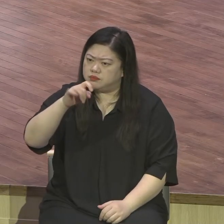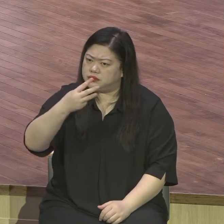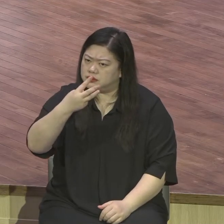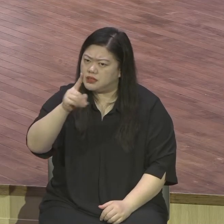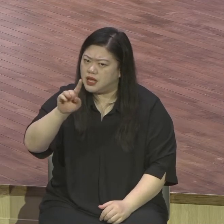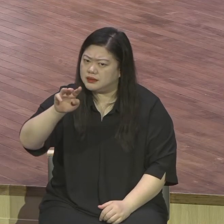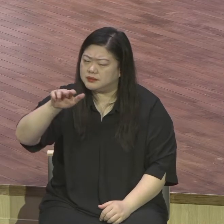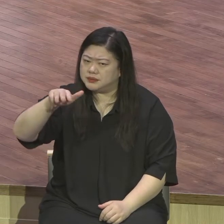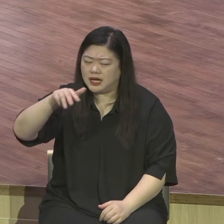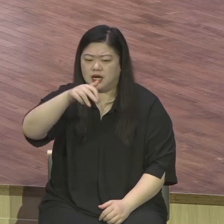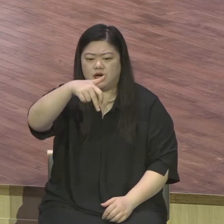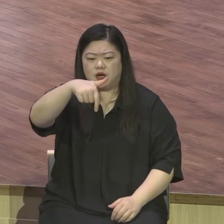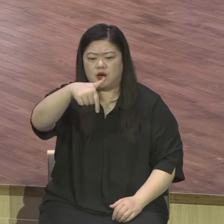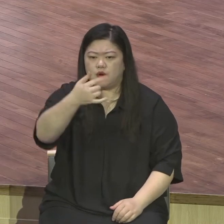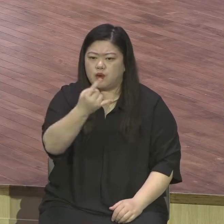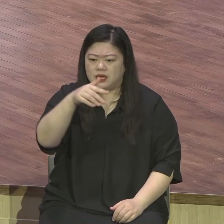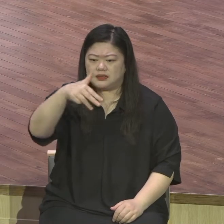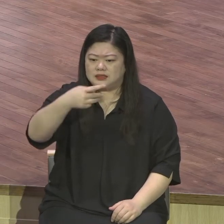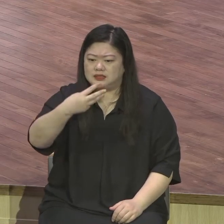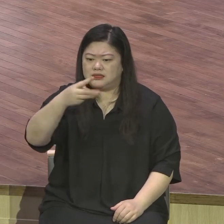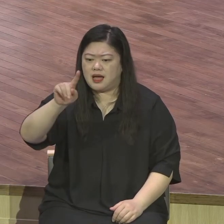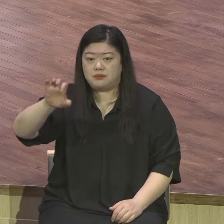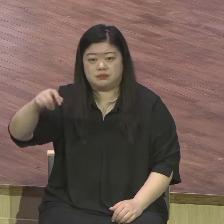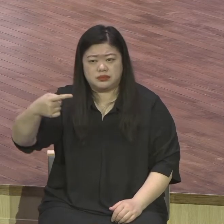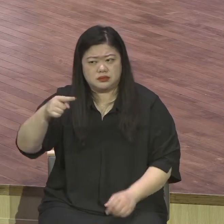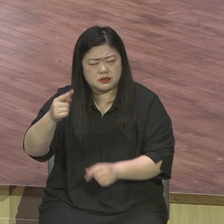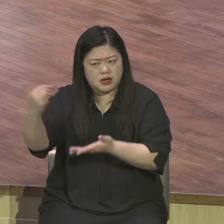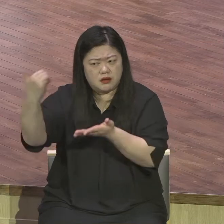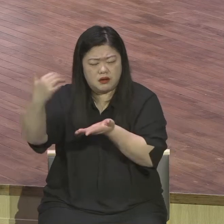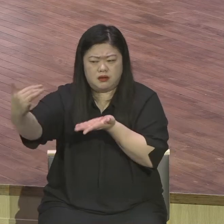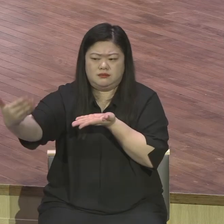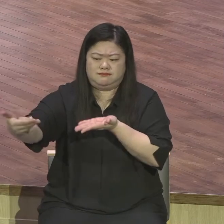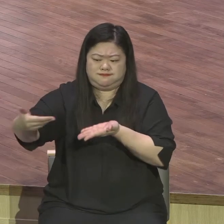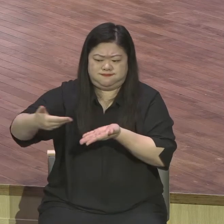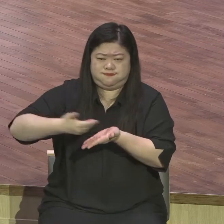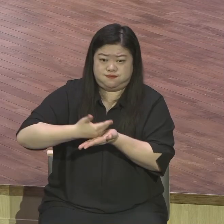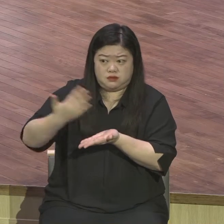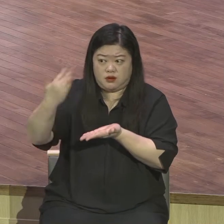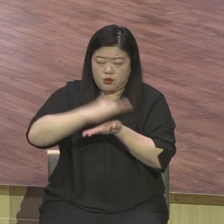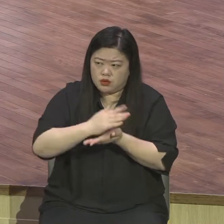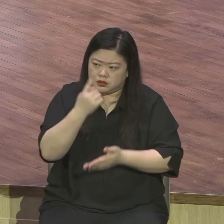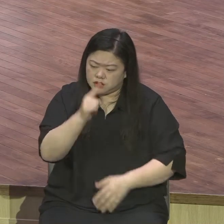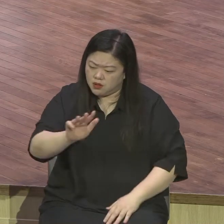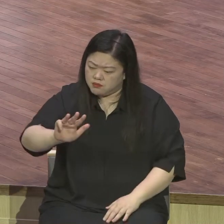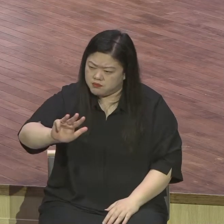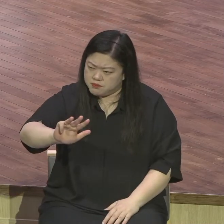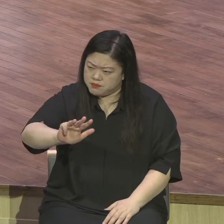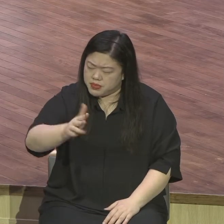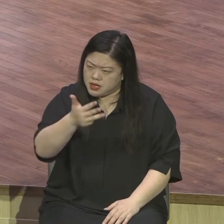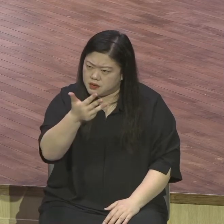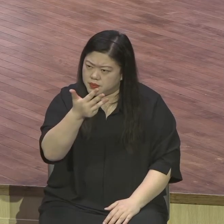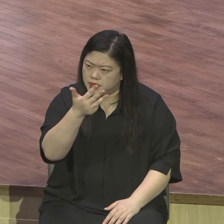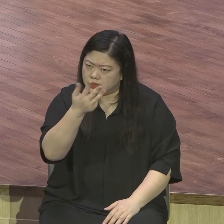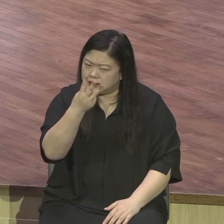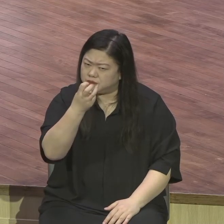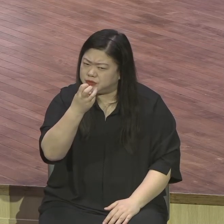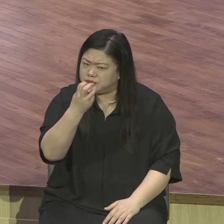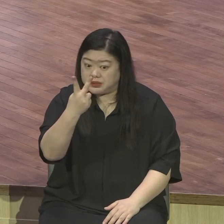기초라프가 한국 첫 발을 디딘 1832년이에요 그럼 우리나라가 구원이 그때 구원받은